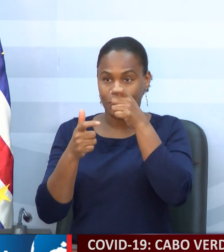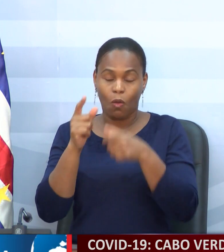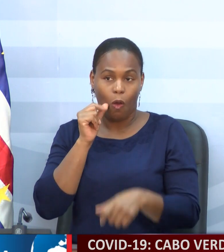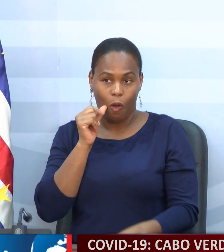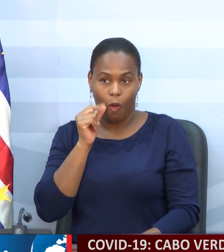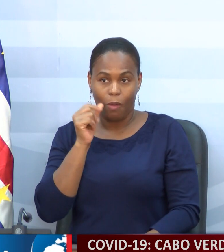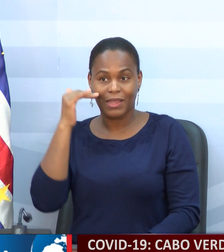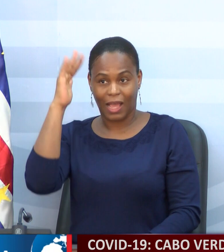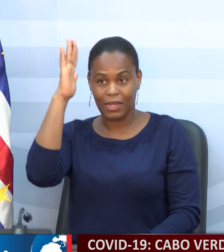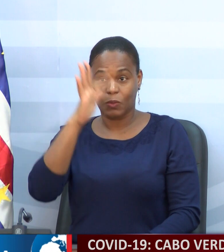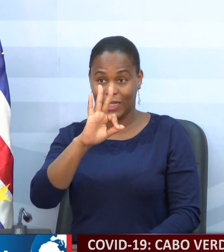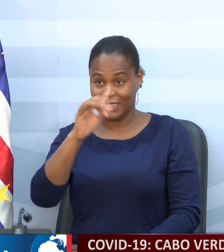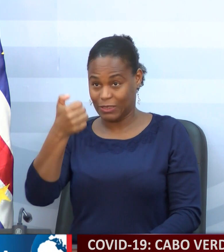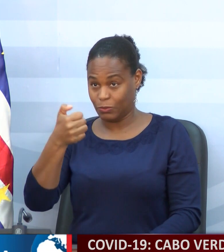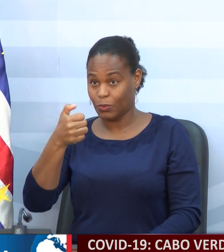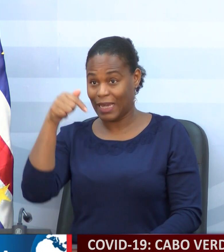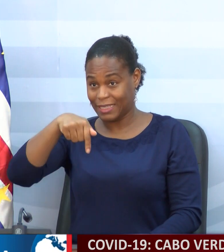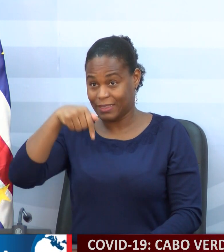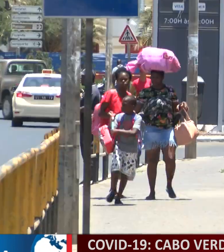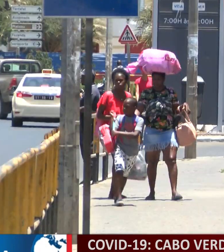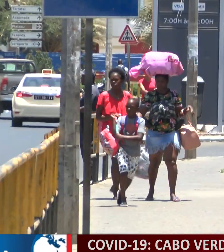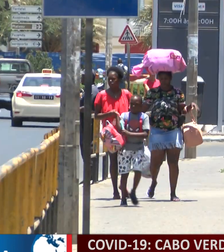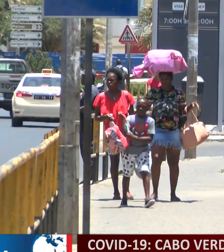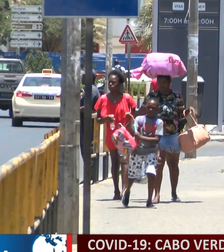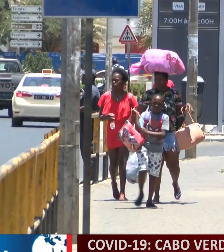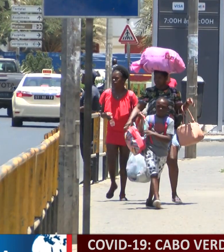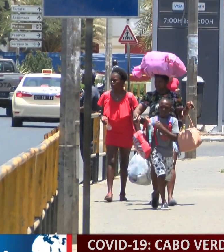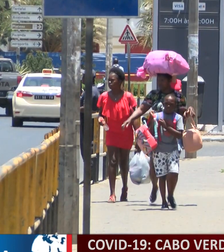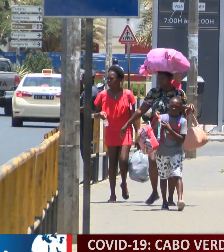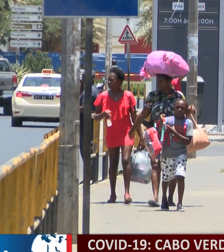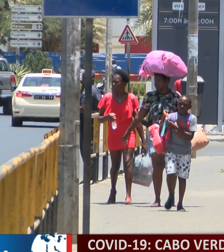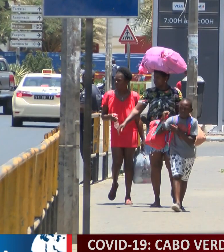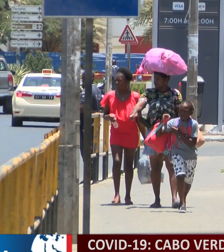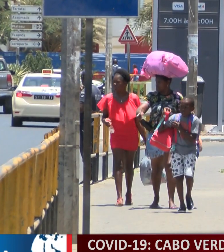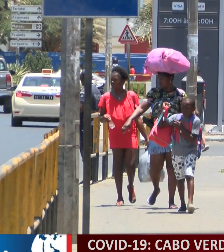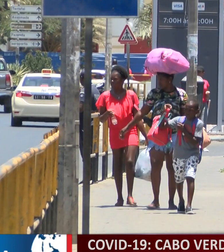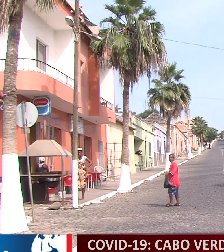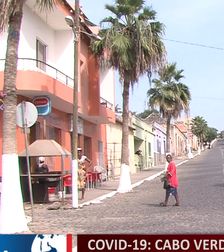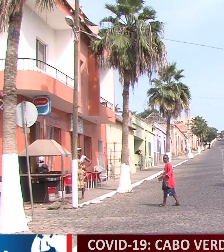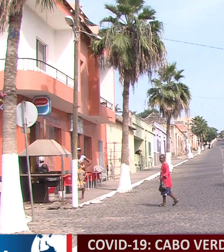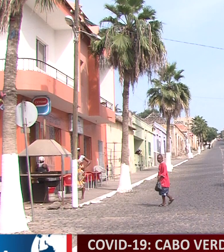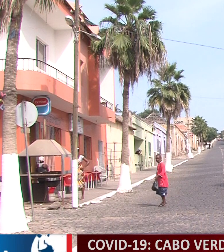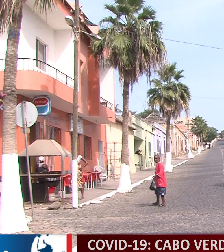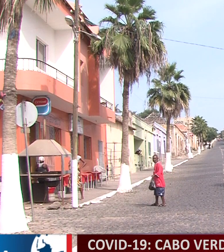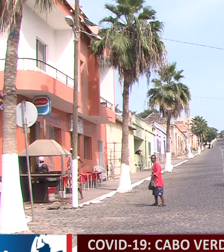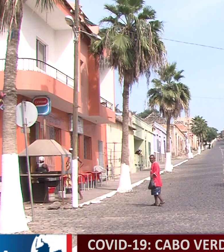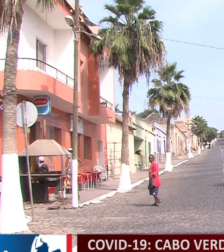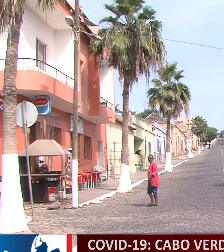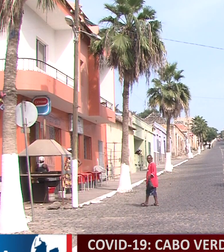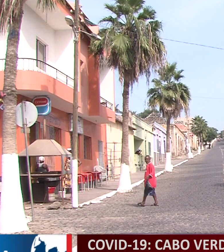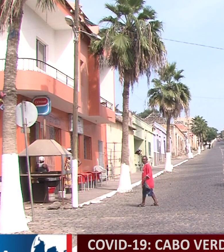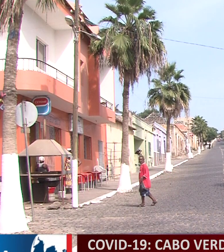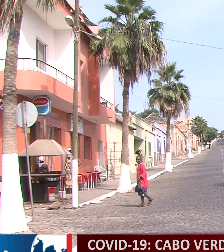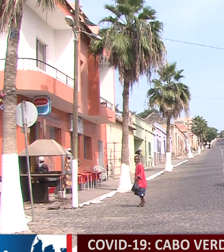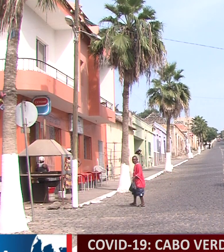masculino de 45 anos li na praia. E em relação ao indivíduo do Conselho da Tarrafalda Santiago, que foi testado